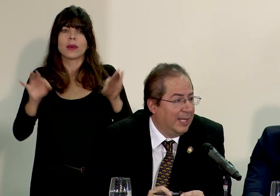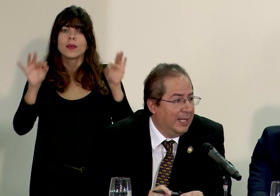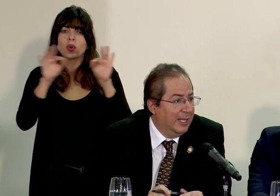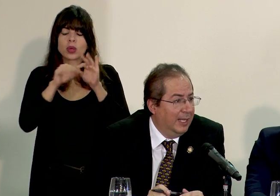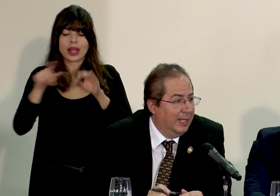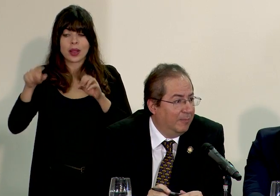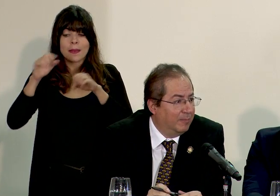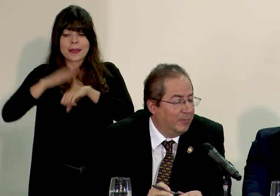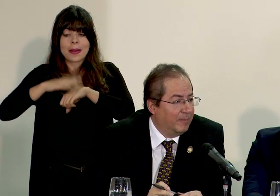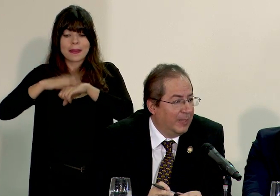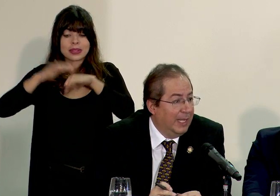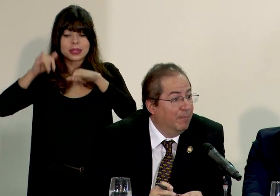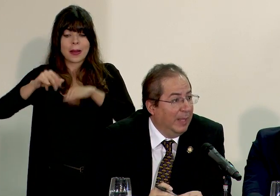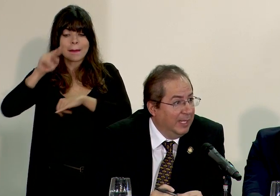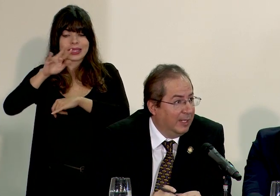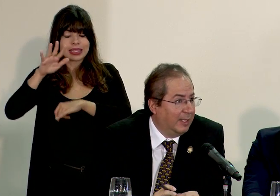para